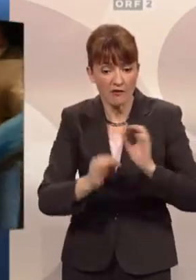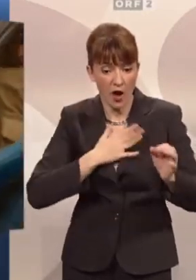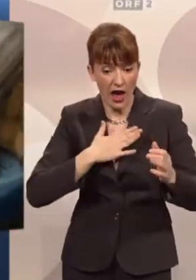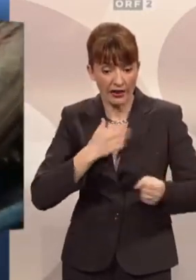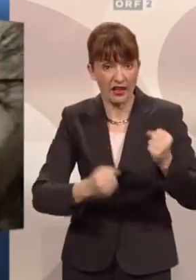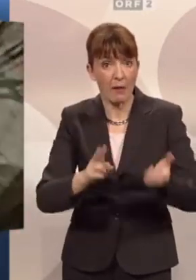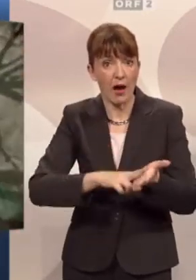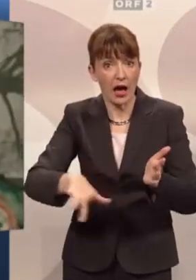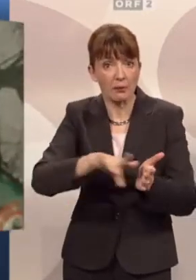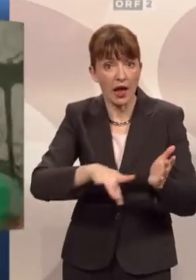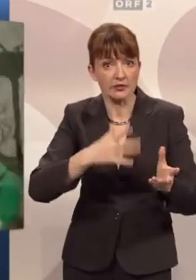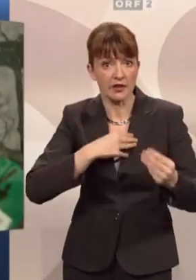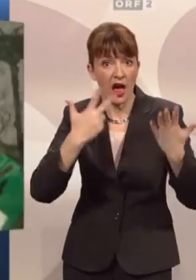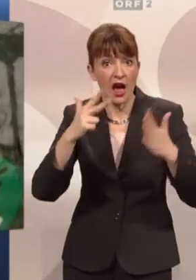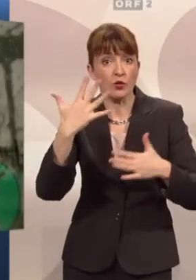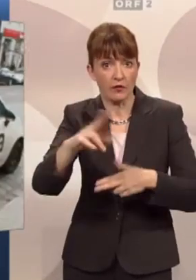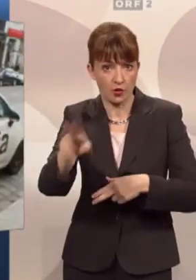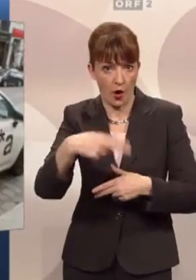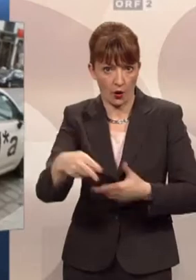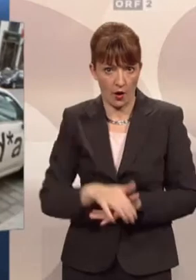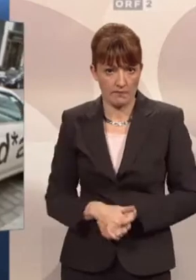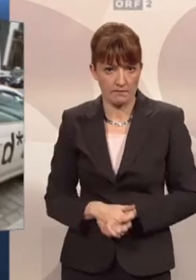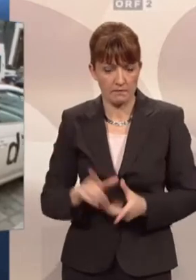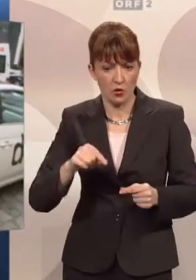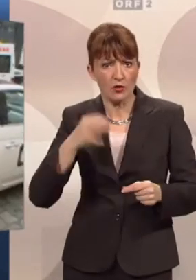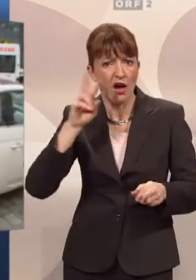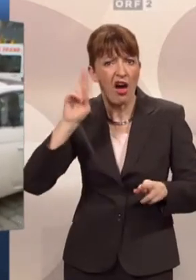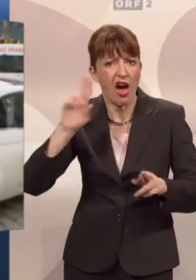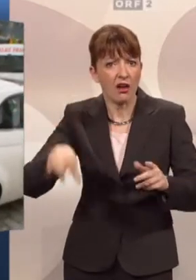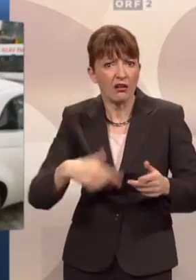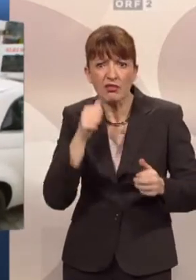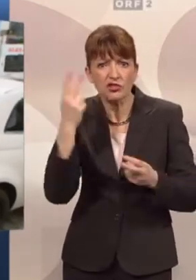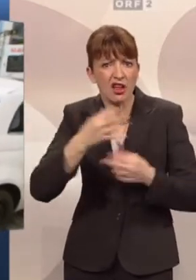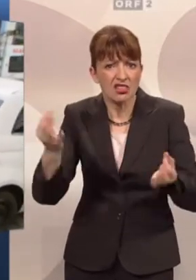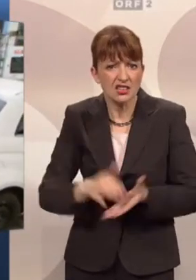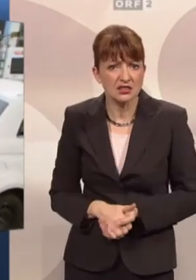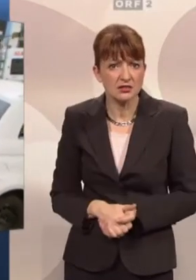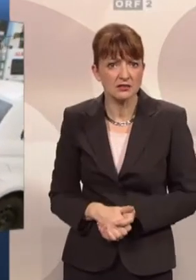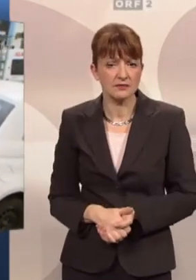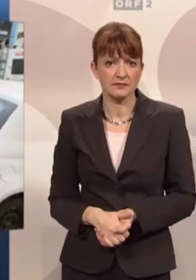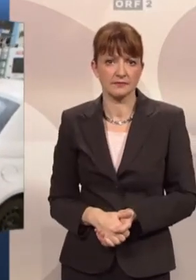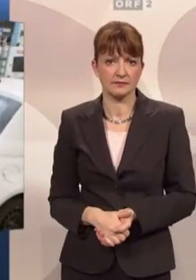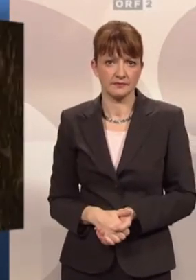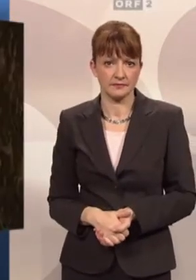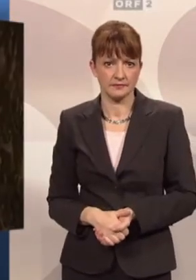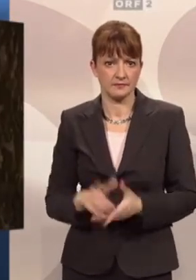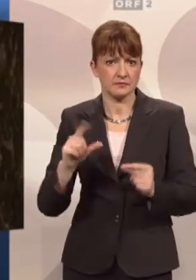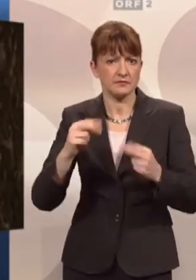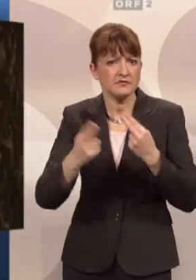Parkplatz wieder 58 Euro. Herr Steinbichler versteht nun gar nichts mehr. Fast zehn Jahre lang